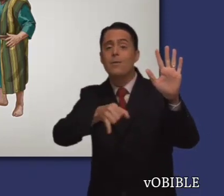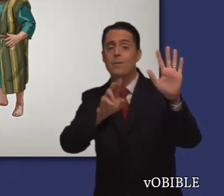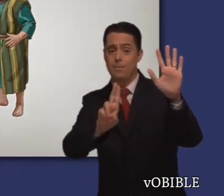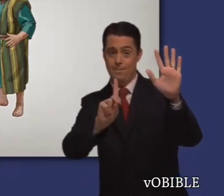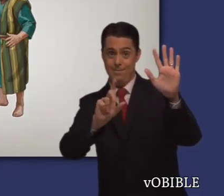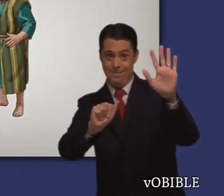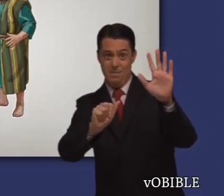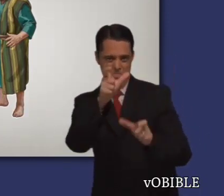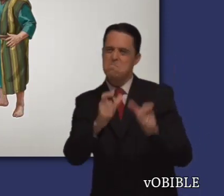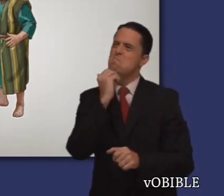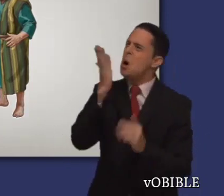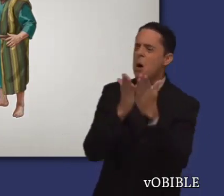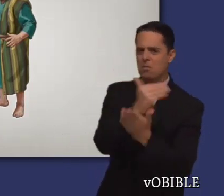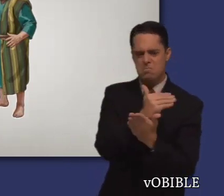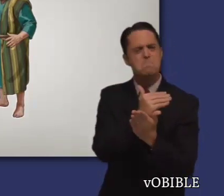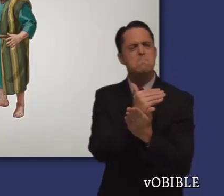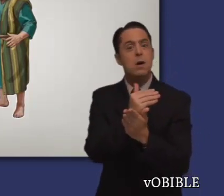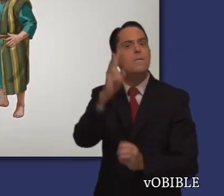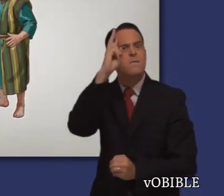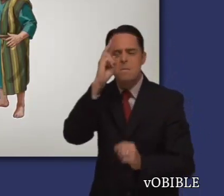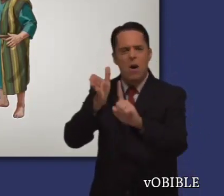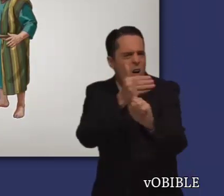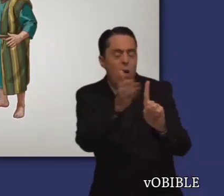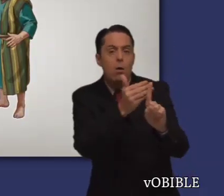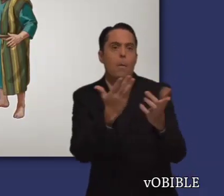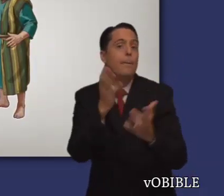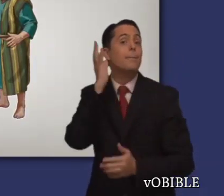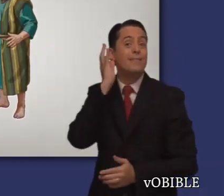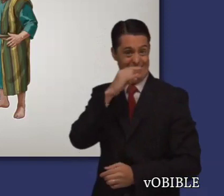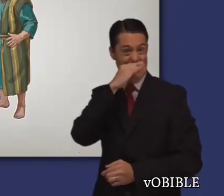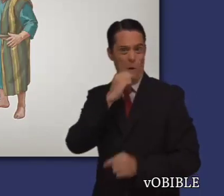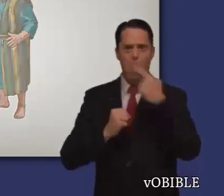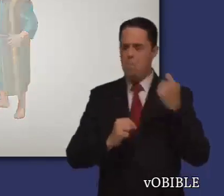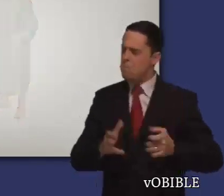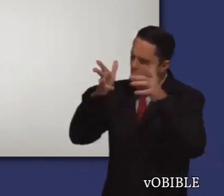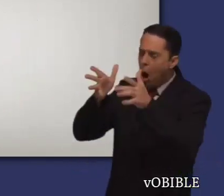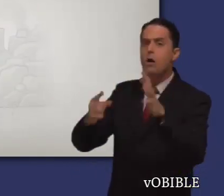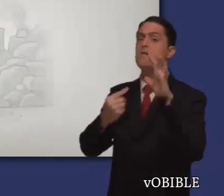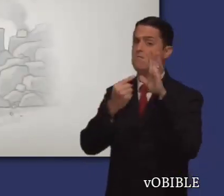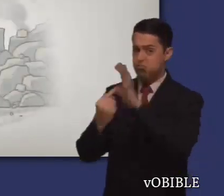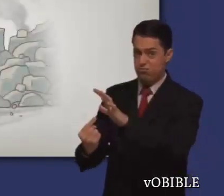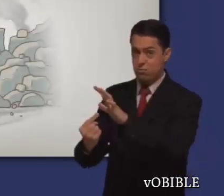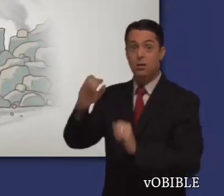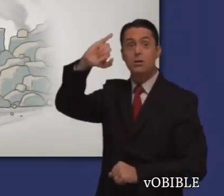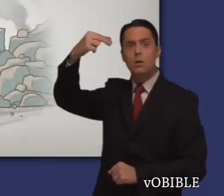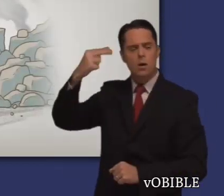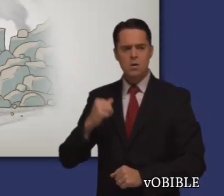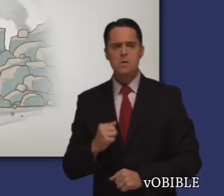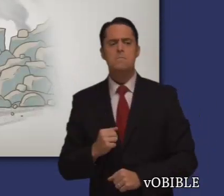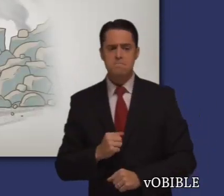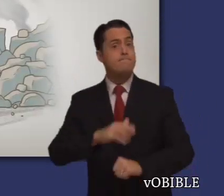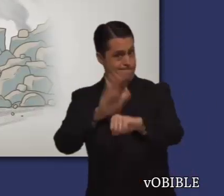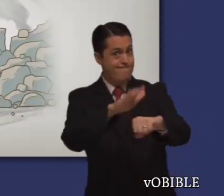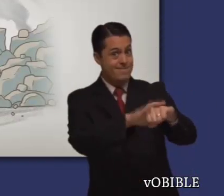de las injusticias que se cometieron, incluso contra mujeres y niños. De la advertencia de Jehová de